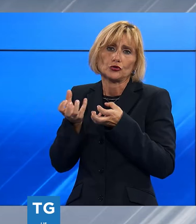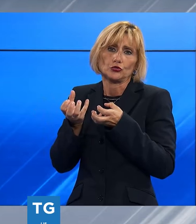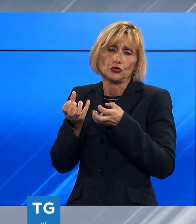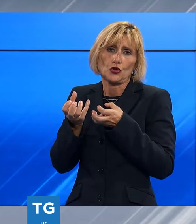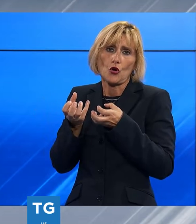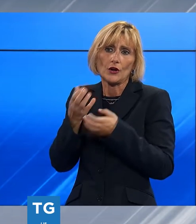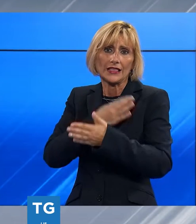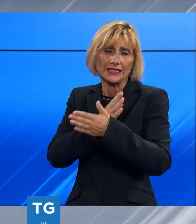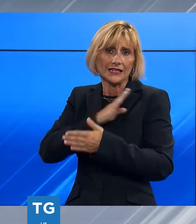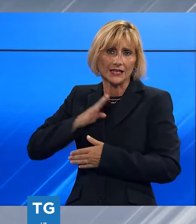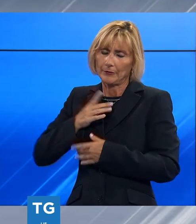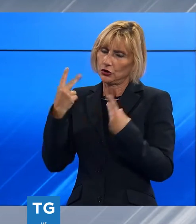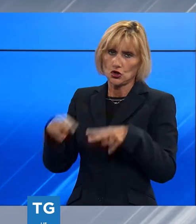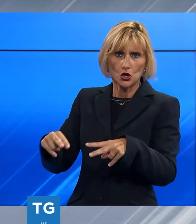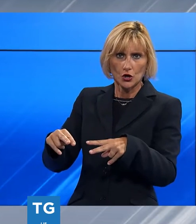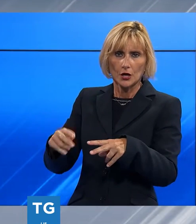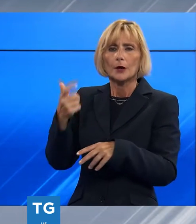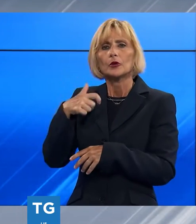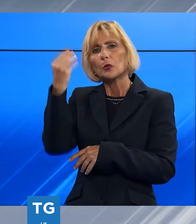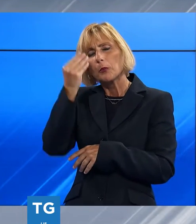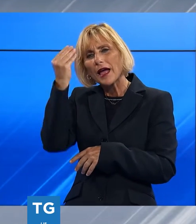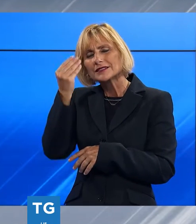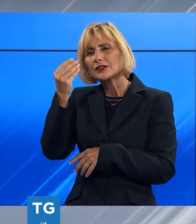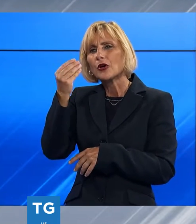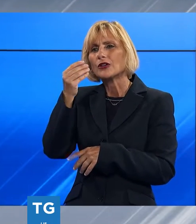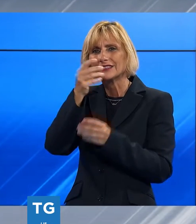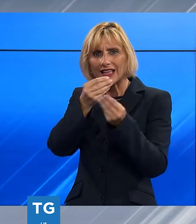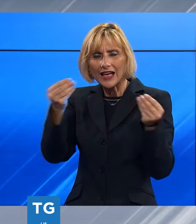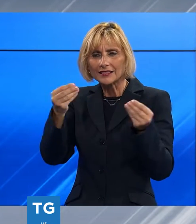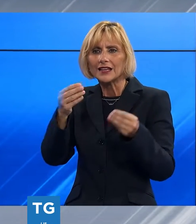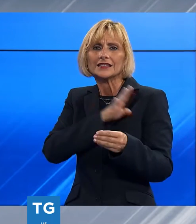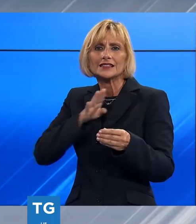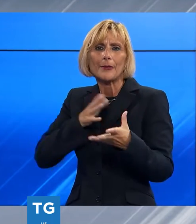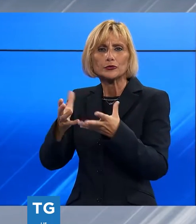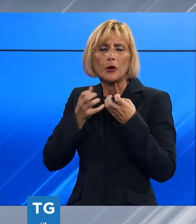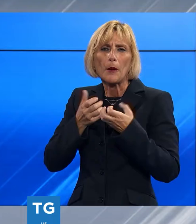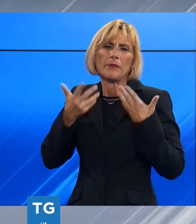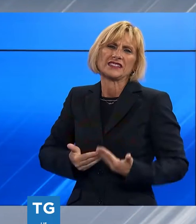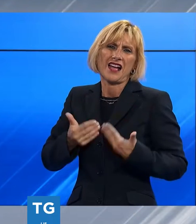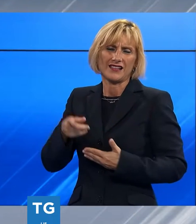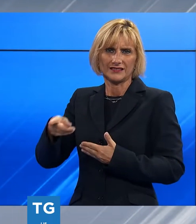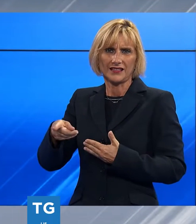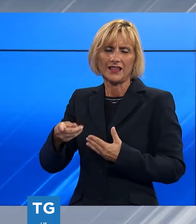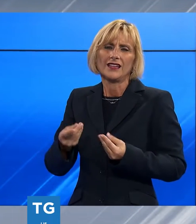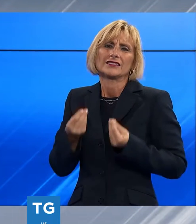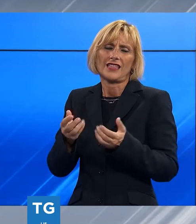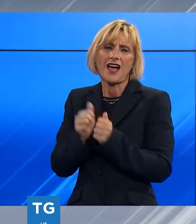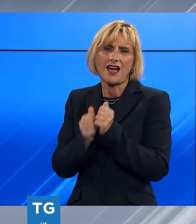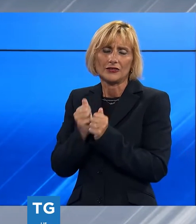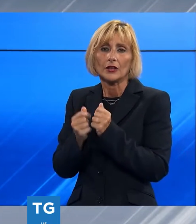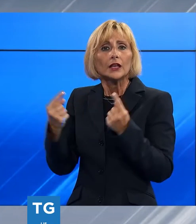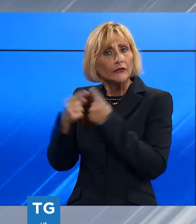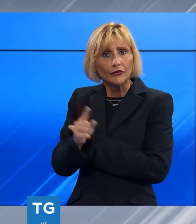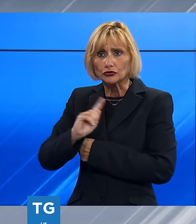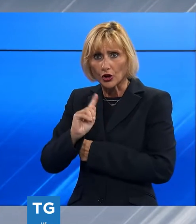persone con disabilità, perché pensano che assumere un disabile sia un peso e invece non si rendono conto che la persona disabile che rientra